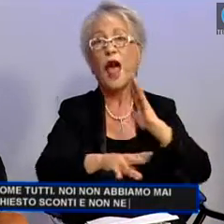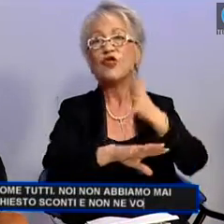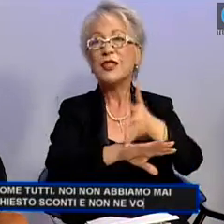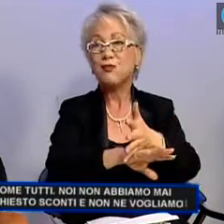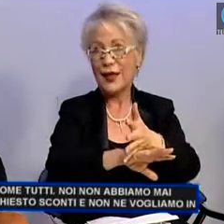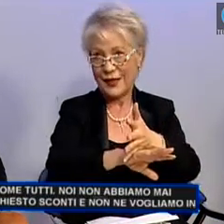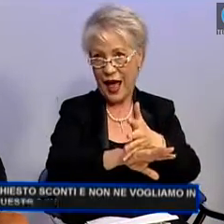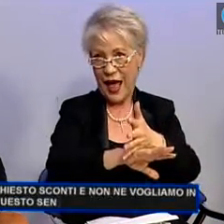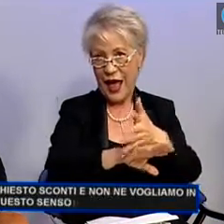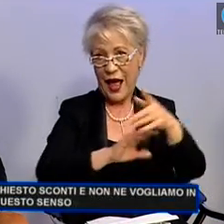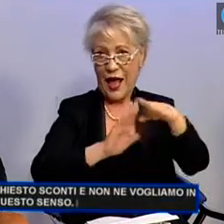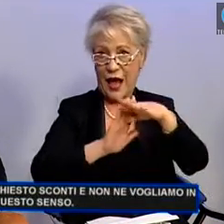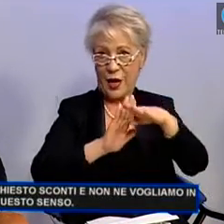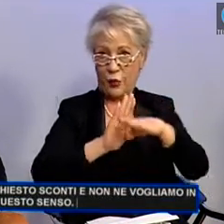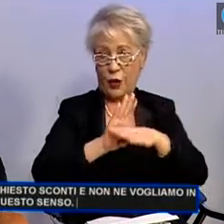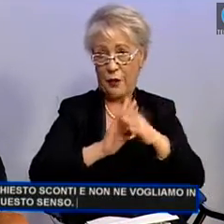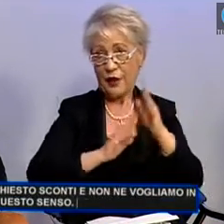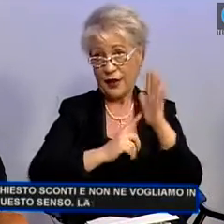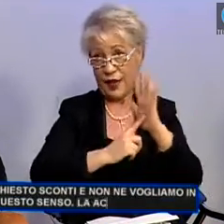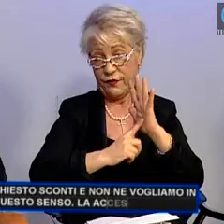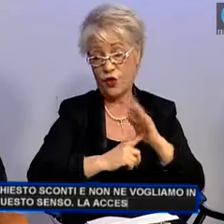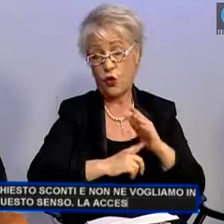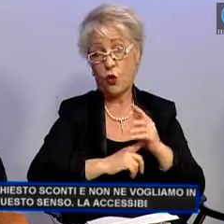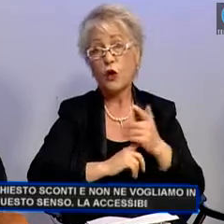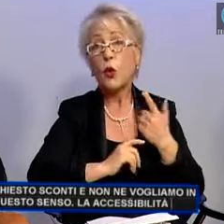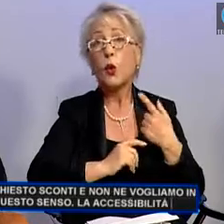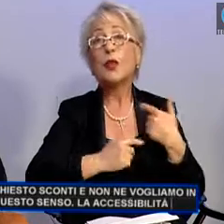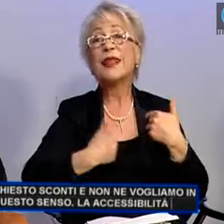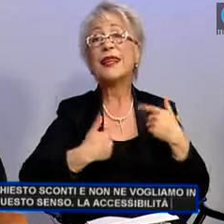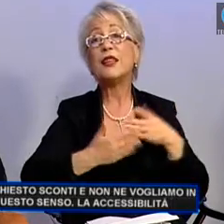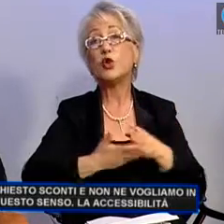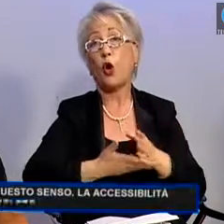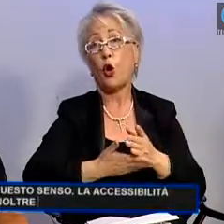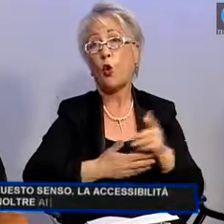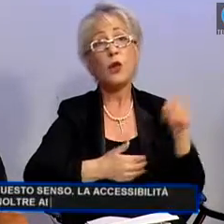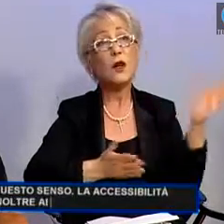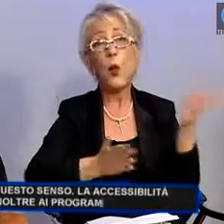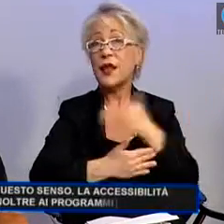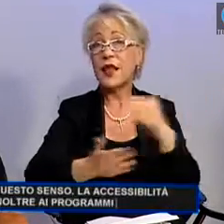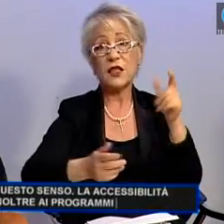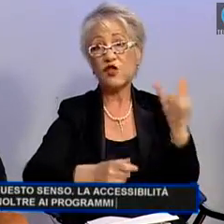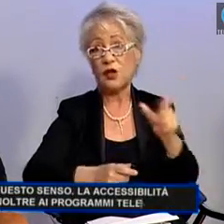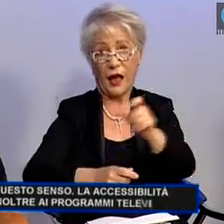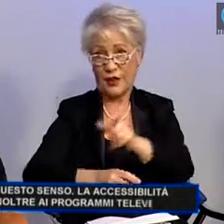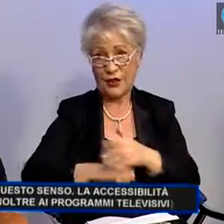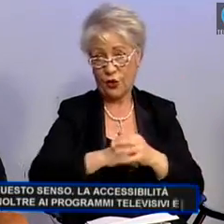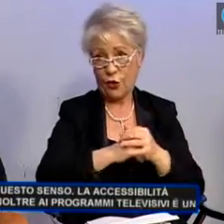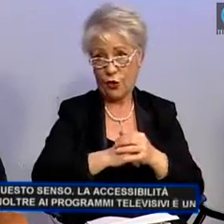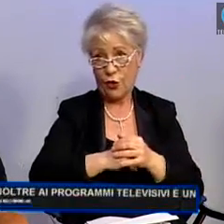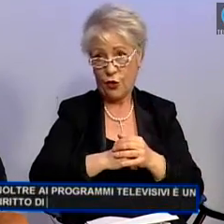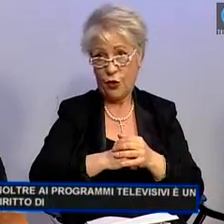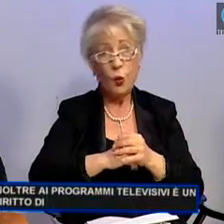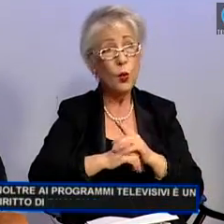senso. L'accessibilità, inoltre, ai programmi televisivi è un diritto di